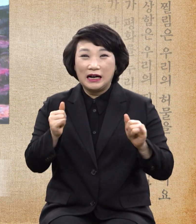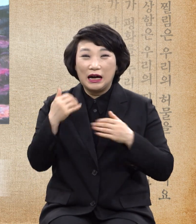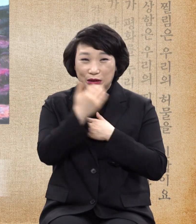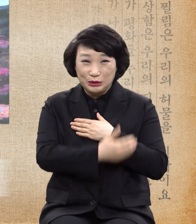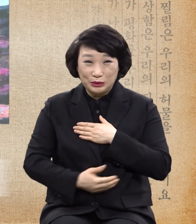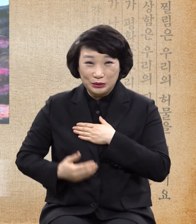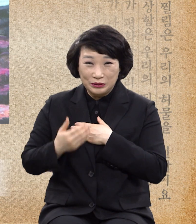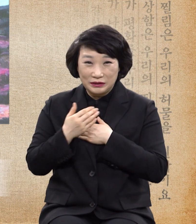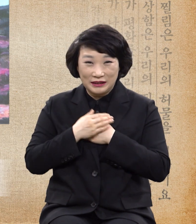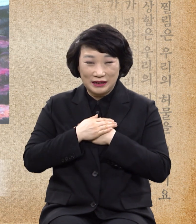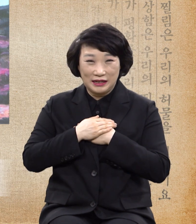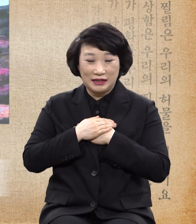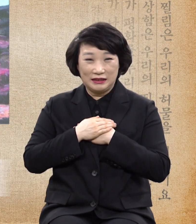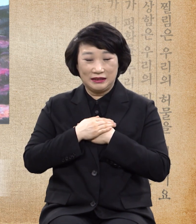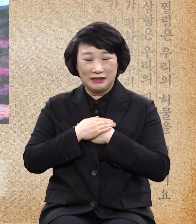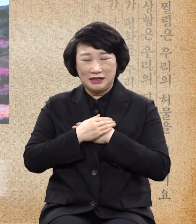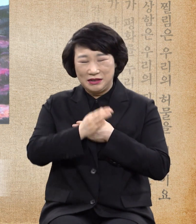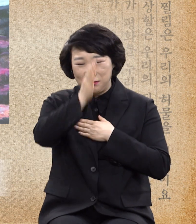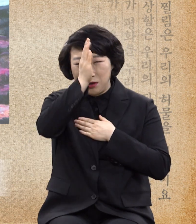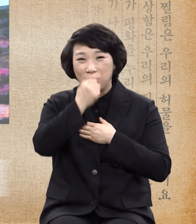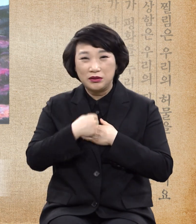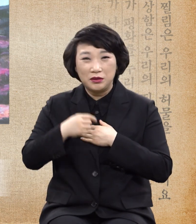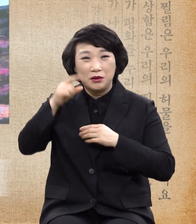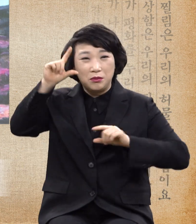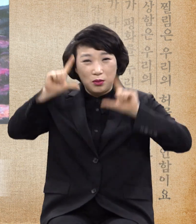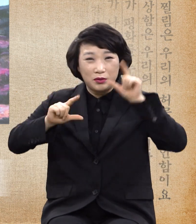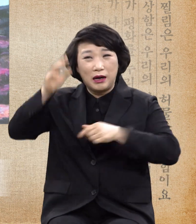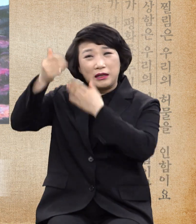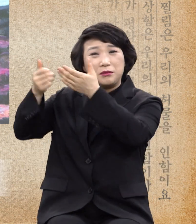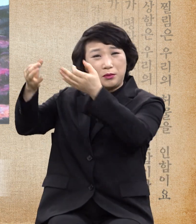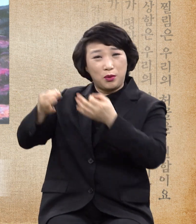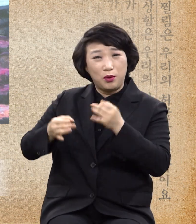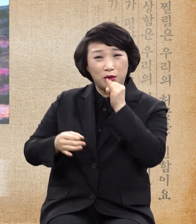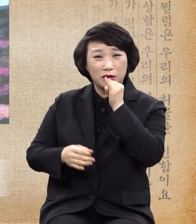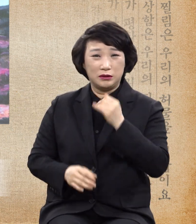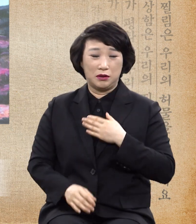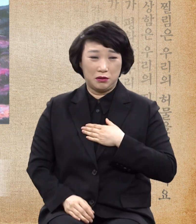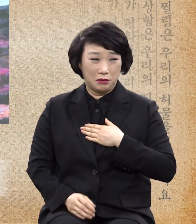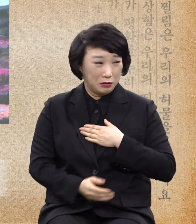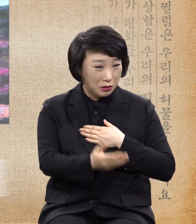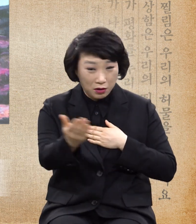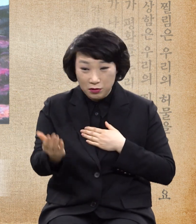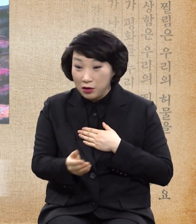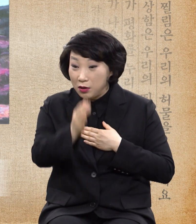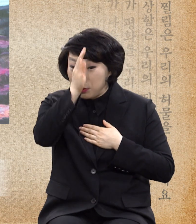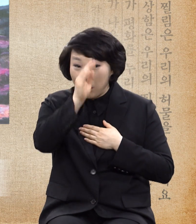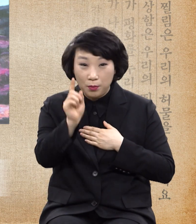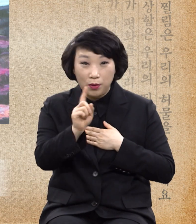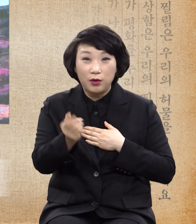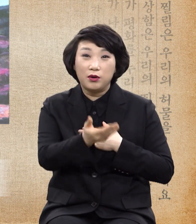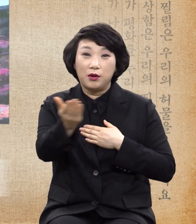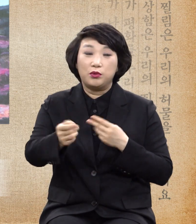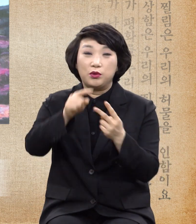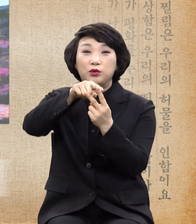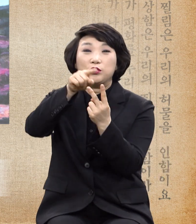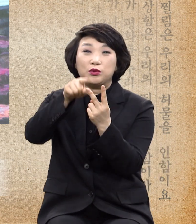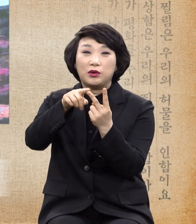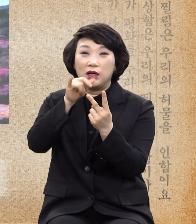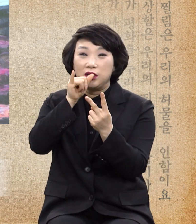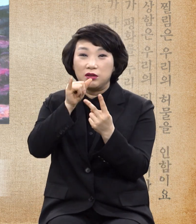병든 모습을 봅니다. 우리 병이 뭐요? 두가지 종류요. 보이는